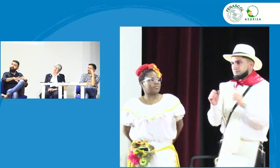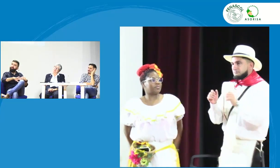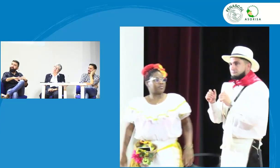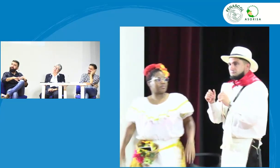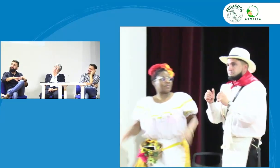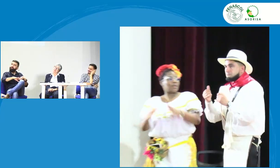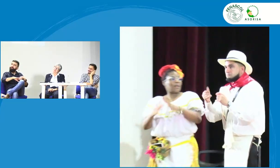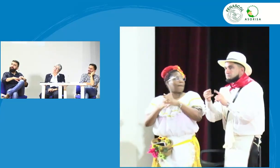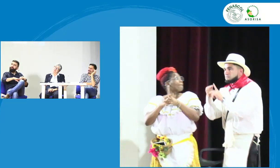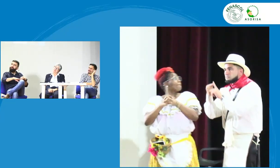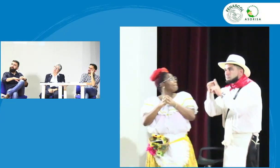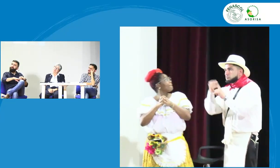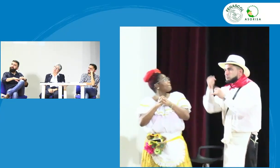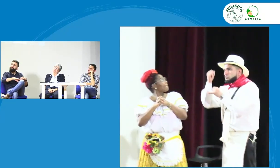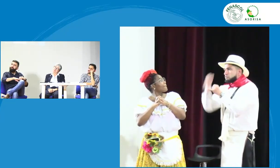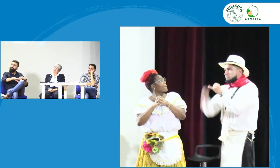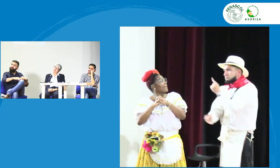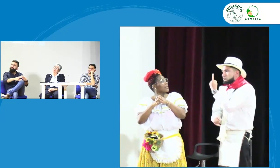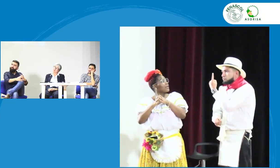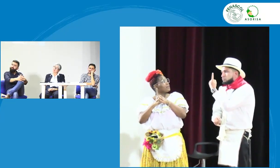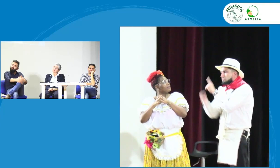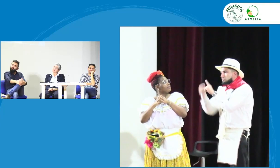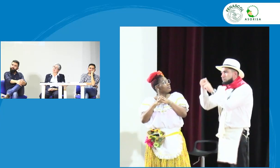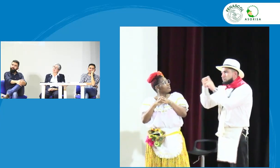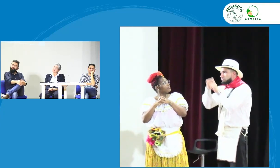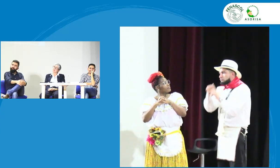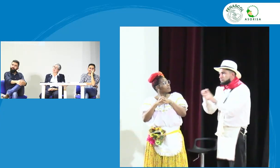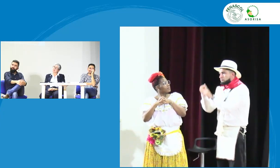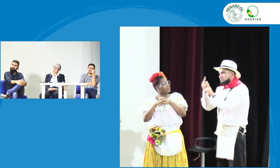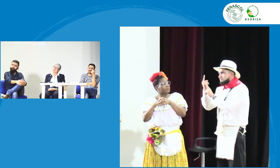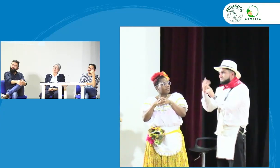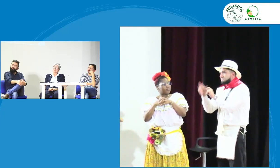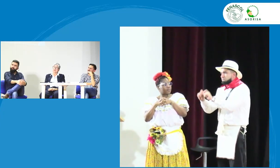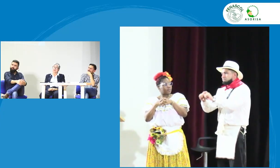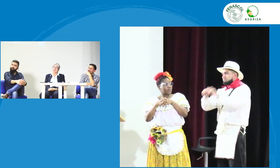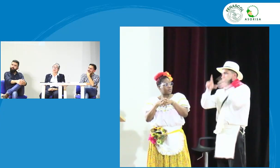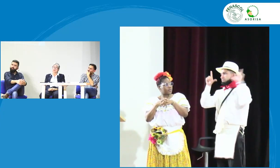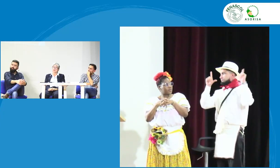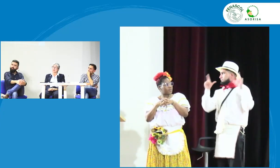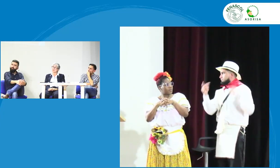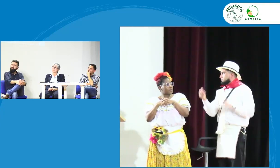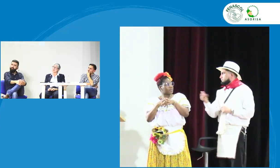bueno muy bien entonces y viene la última participación que es ahora por Zoom